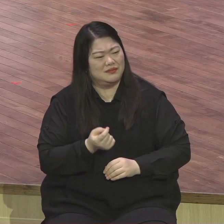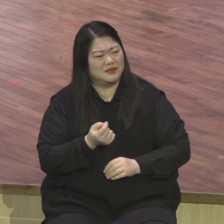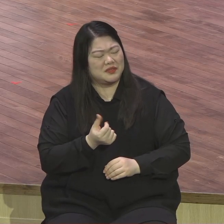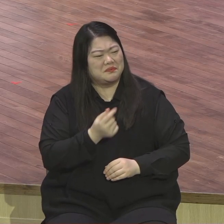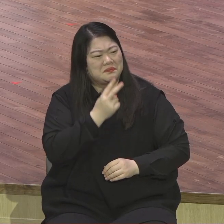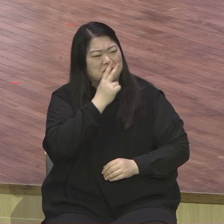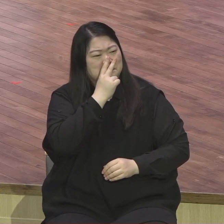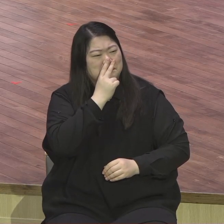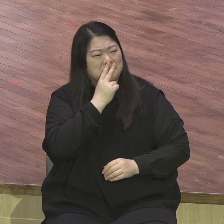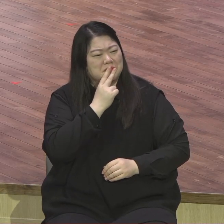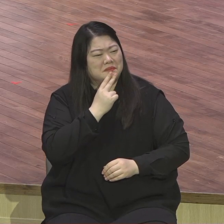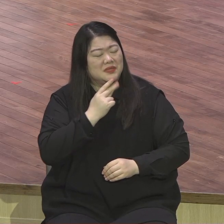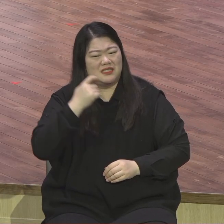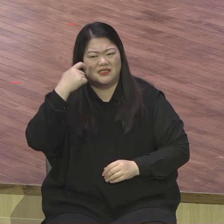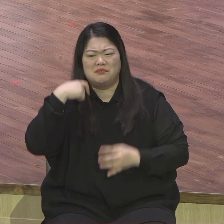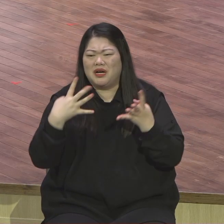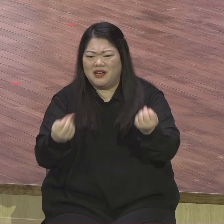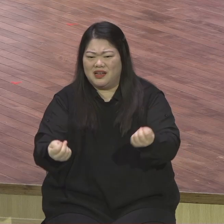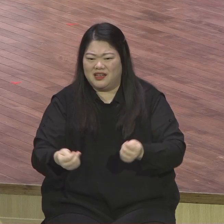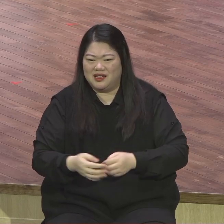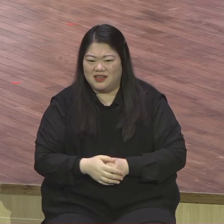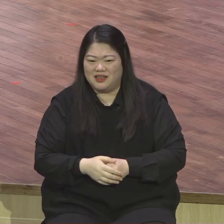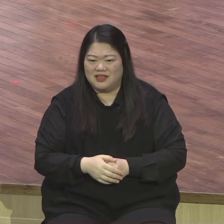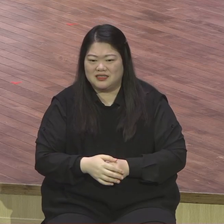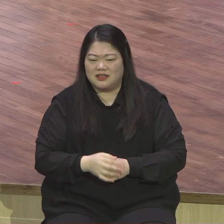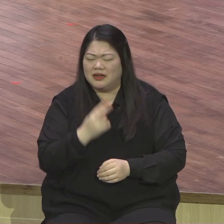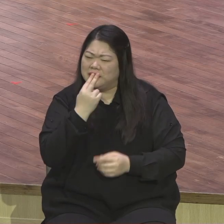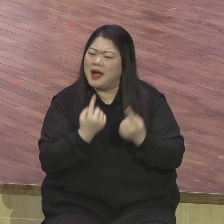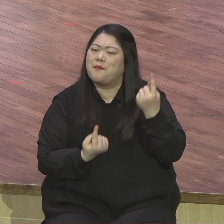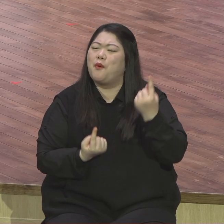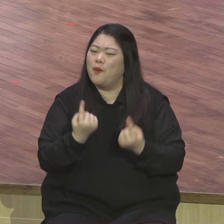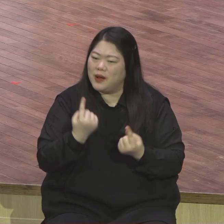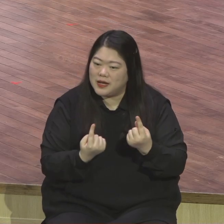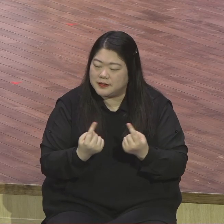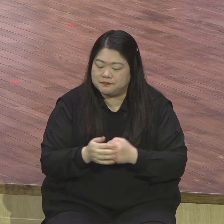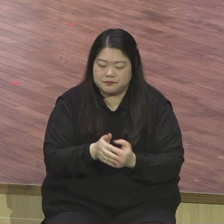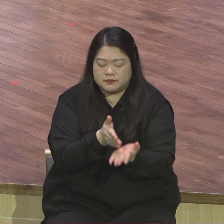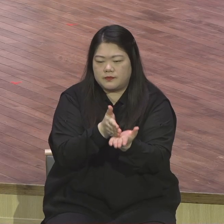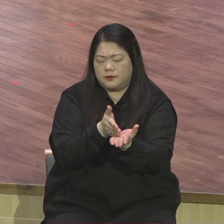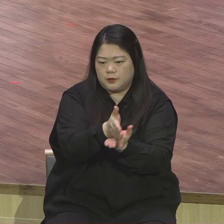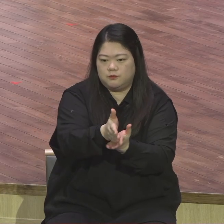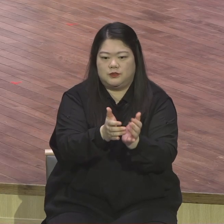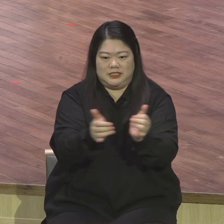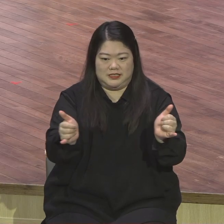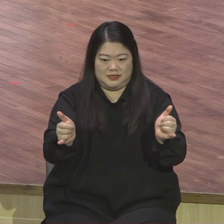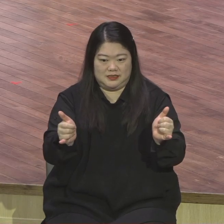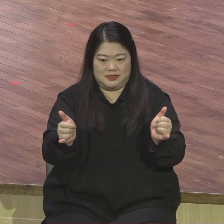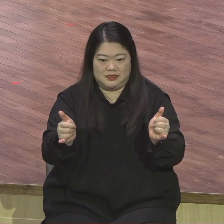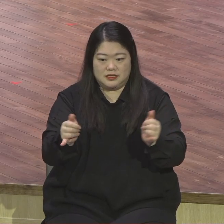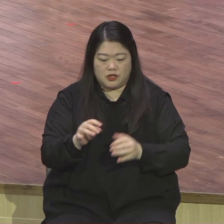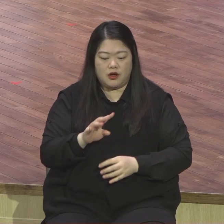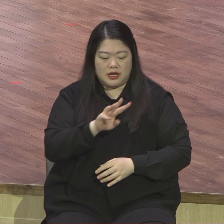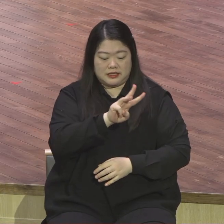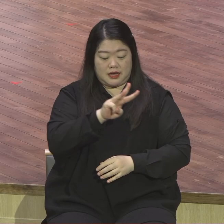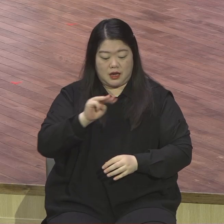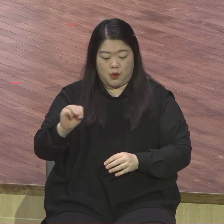그대로 그래 하고 있어요. 그냥 아무 감각도 없이. 그래서 예원예술인 이 교회가 이런